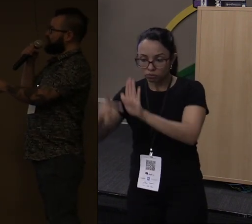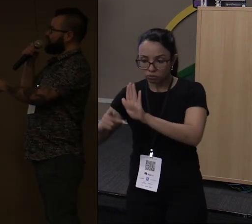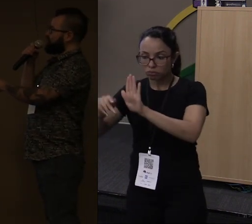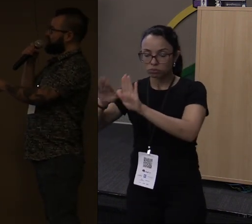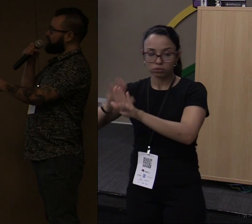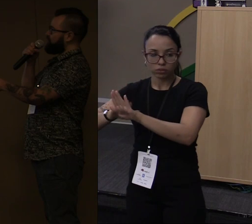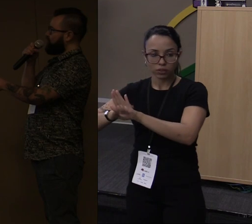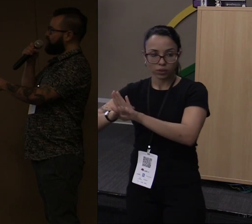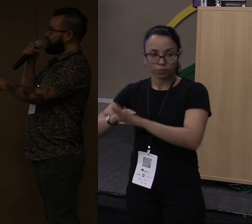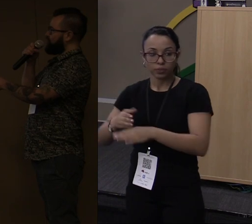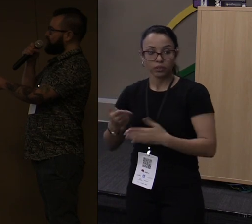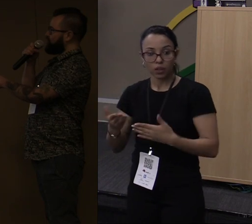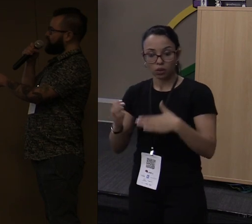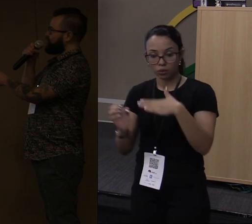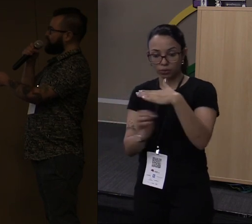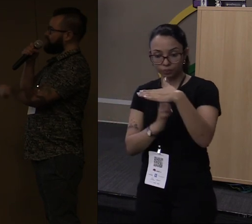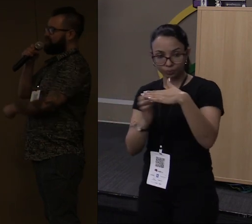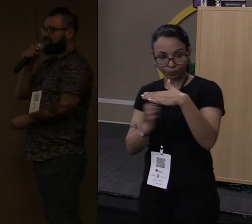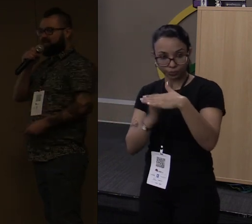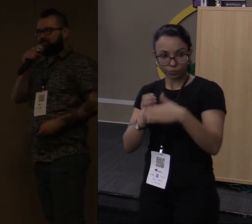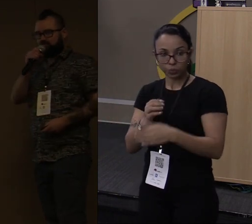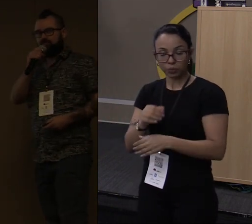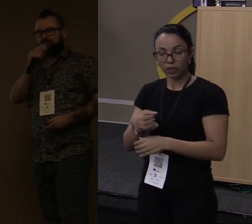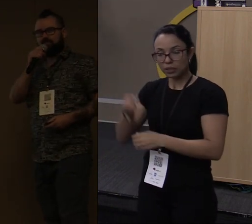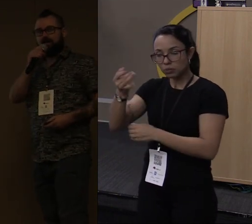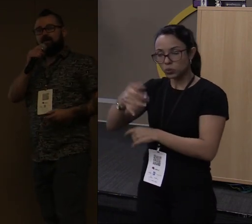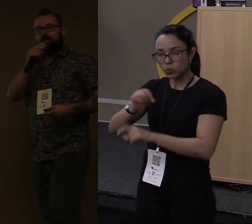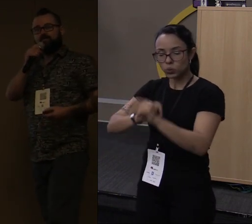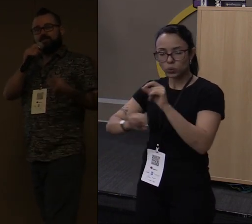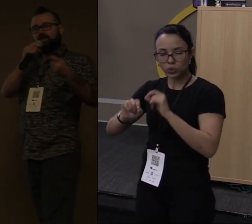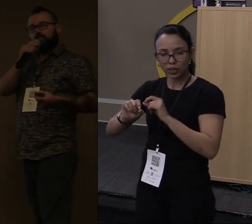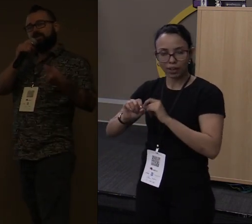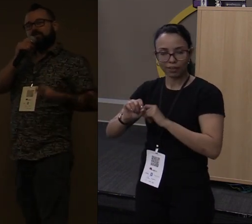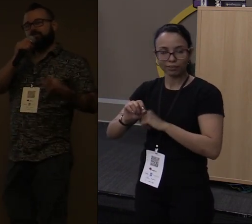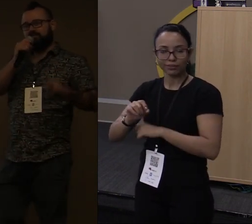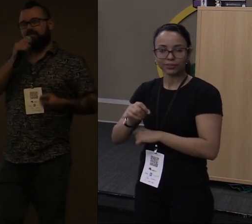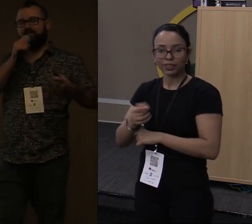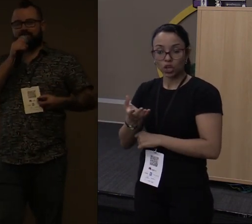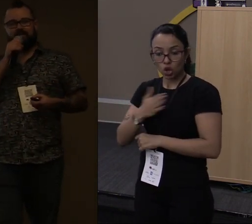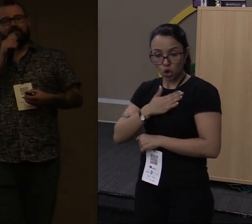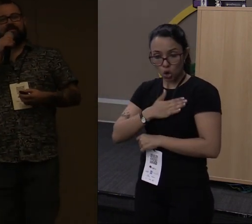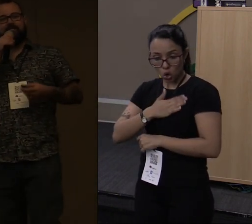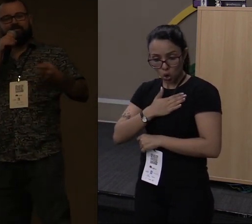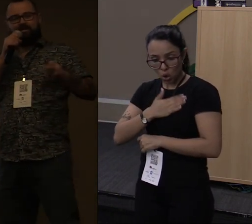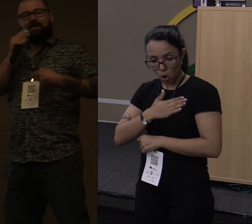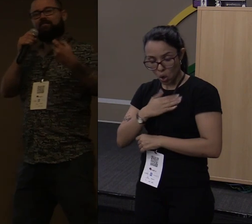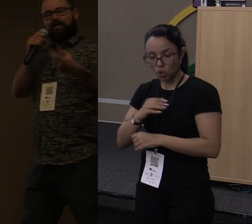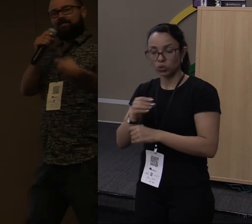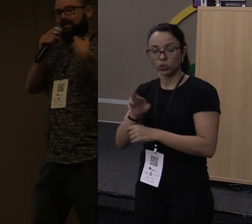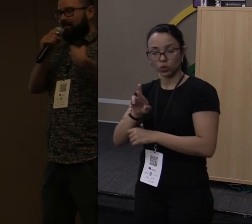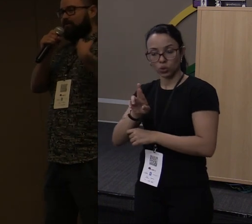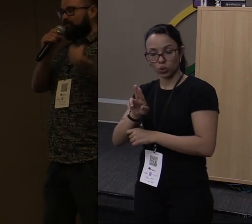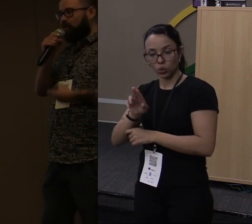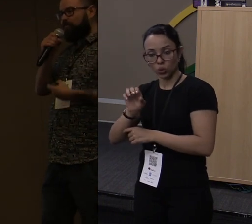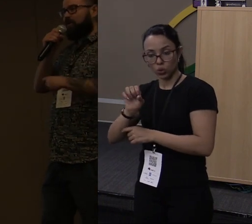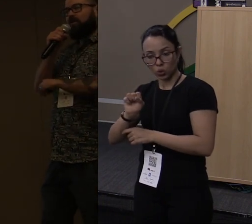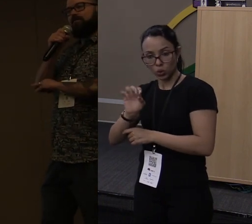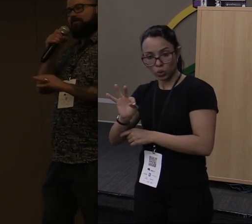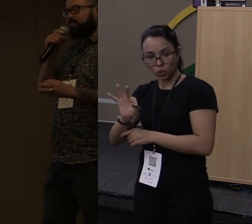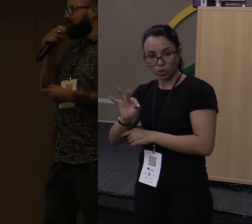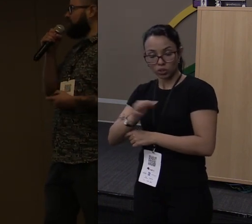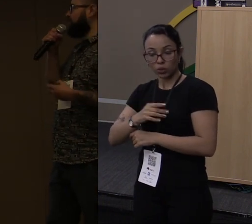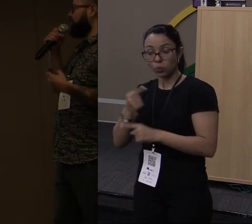da NPM falou o seguinte, eu gosto de Rust porque Rust é chato. Ou seja, não me deixa fazer besteira. Vai ficar até...